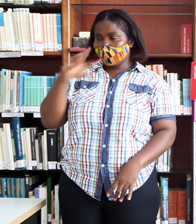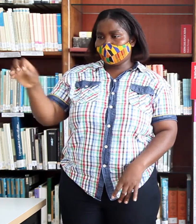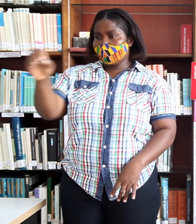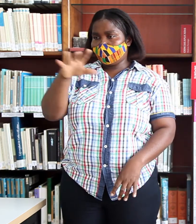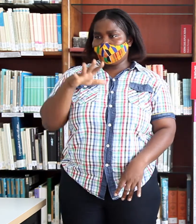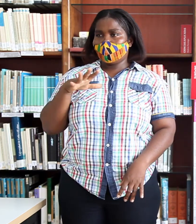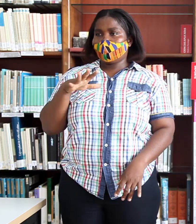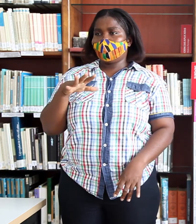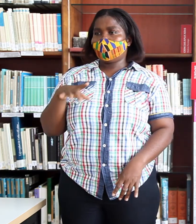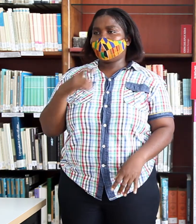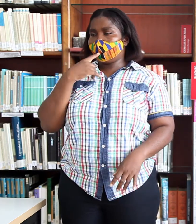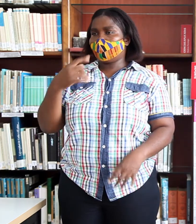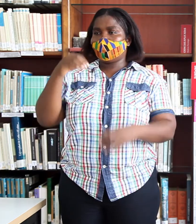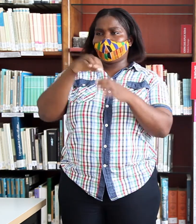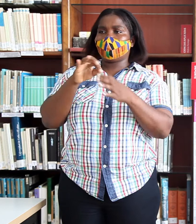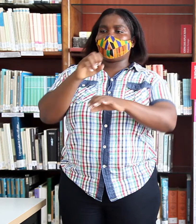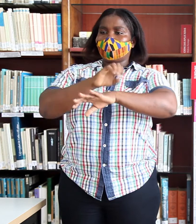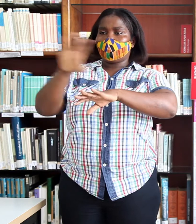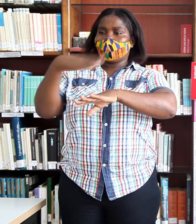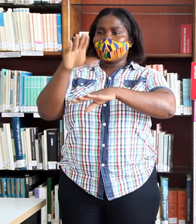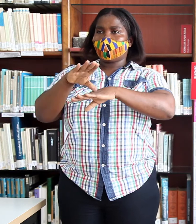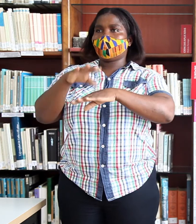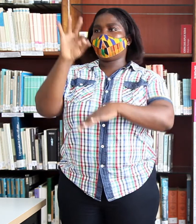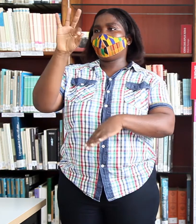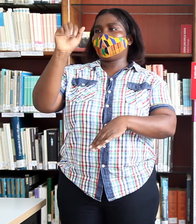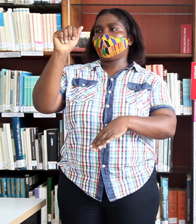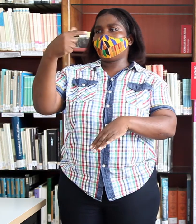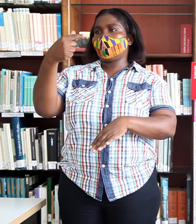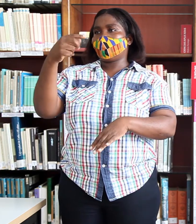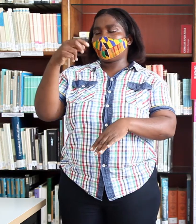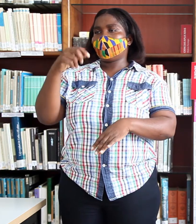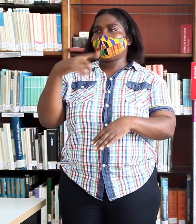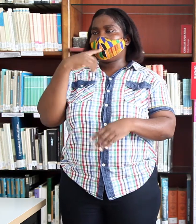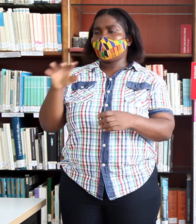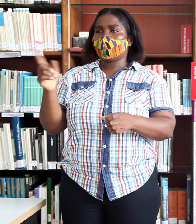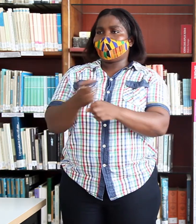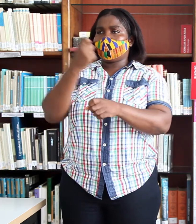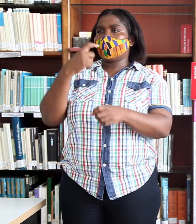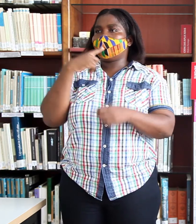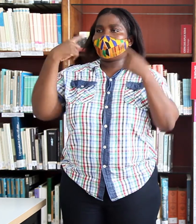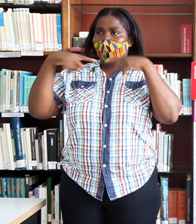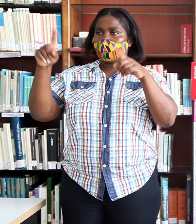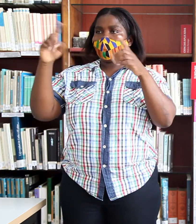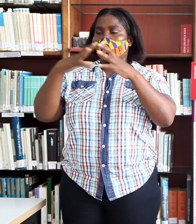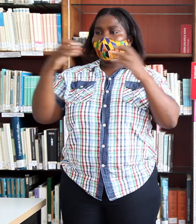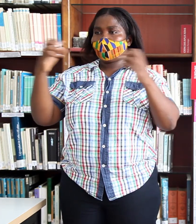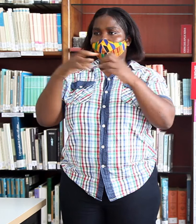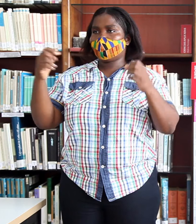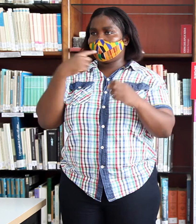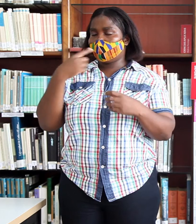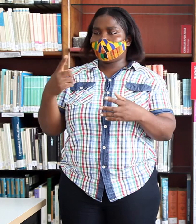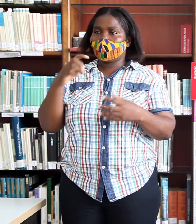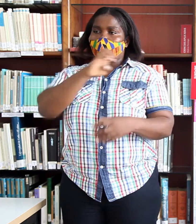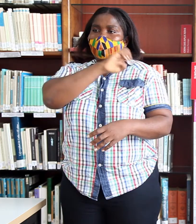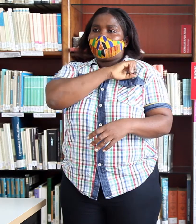de la cultura fan. El éxito de la novela Ecomo hizo que se